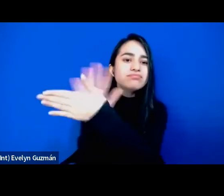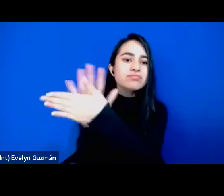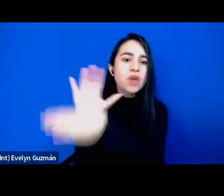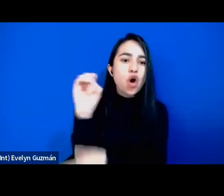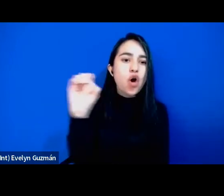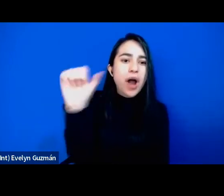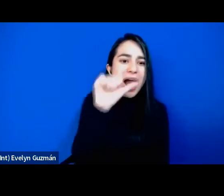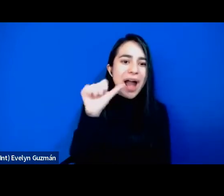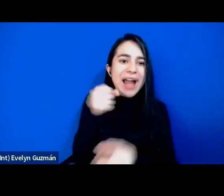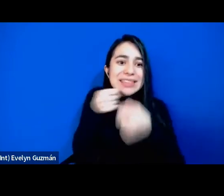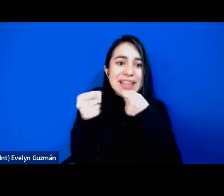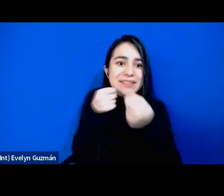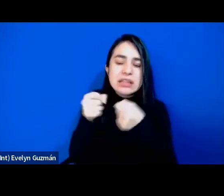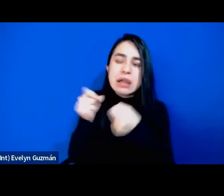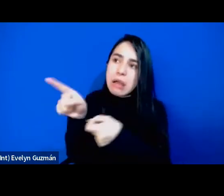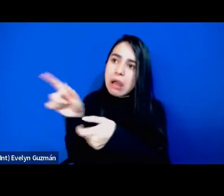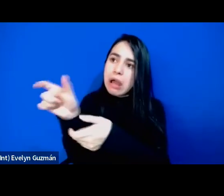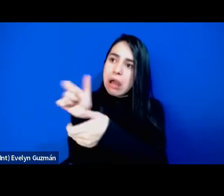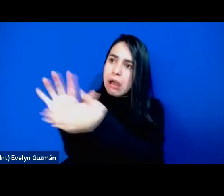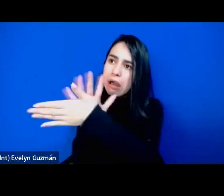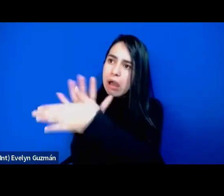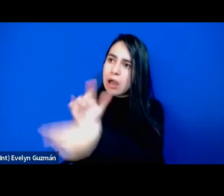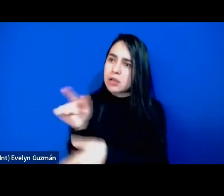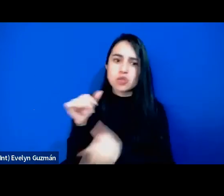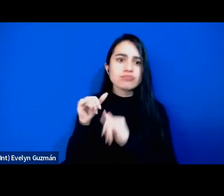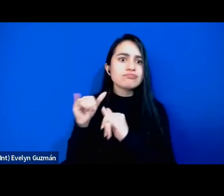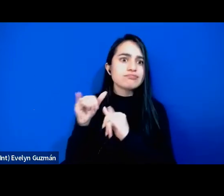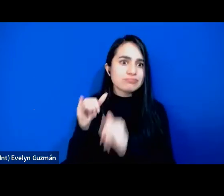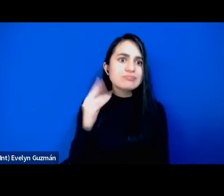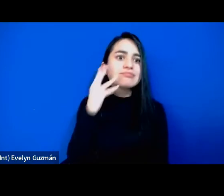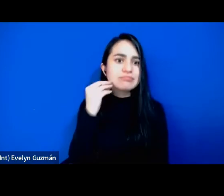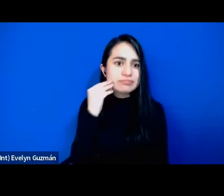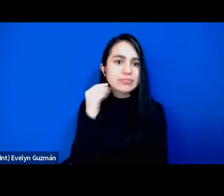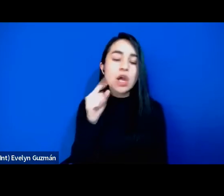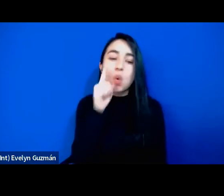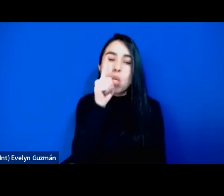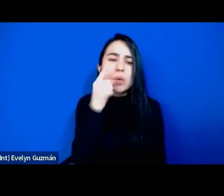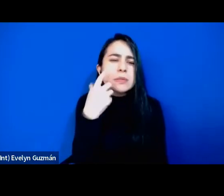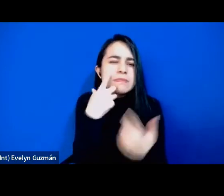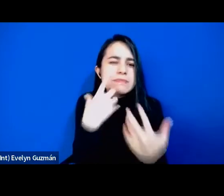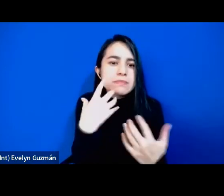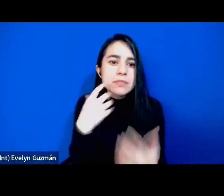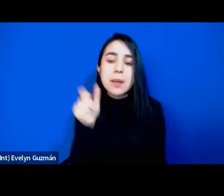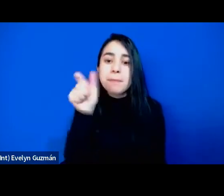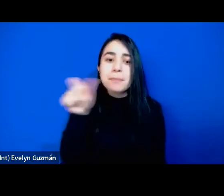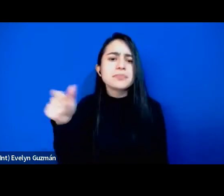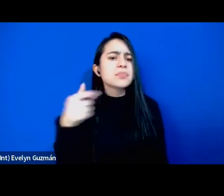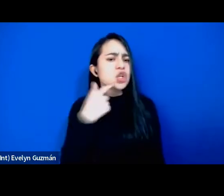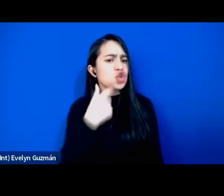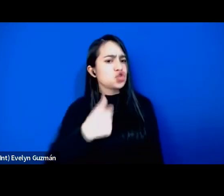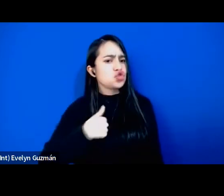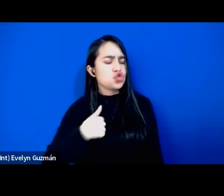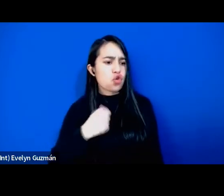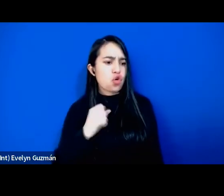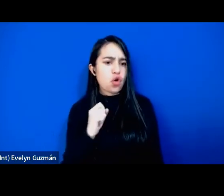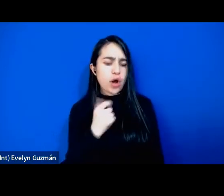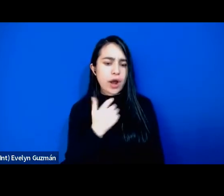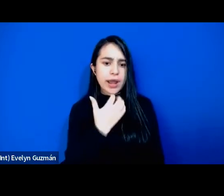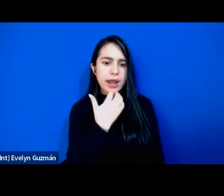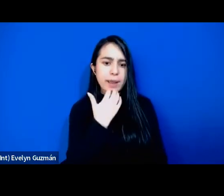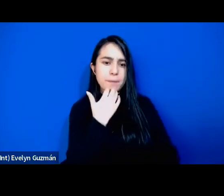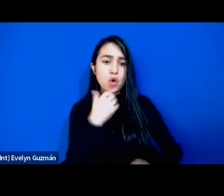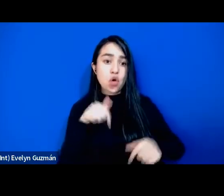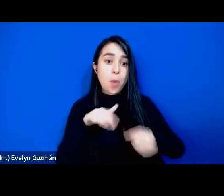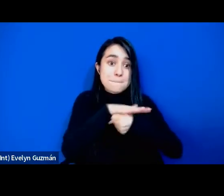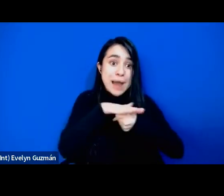entrevistados y una de las cosas que me llamaba mucho la atención es que todas las personas me decían yo fui la primera persona en el